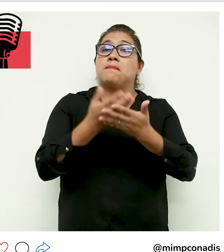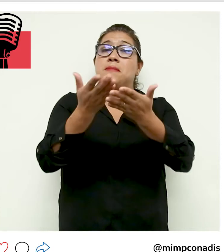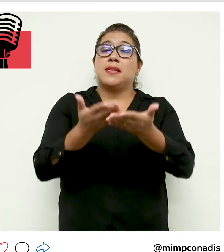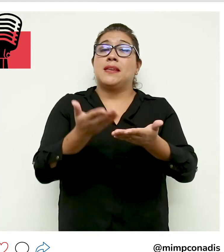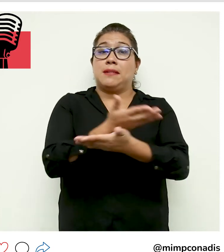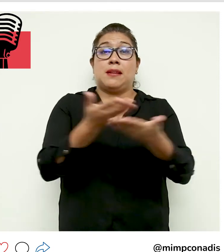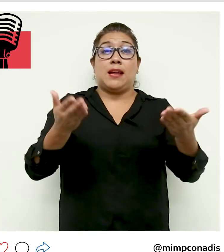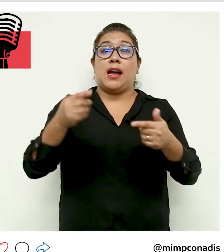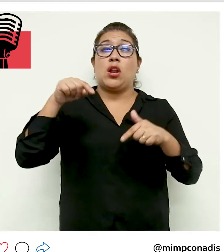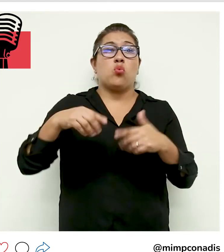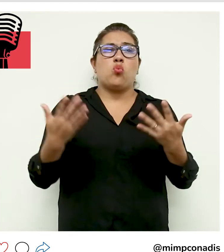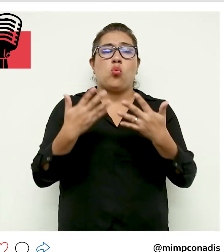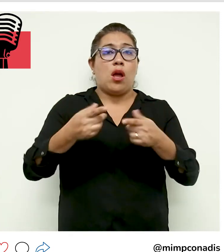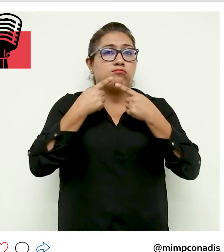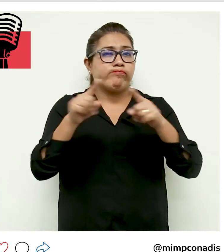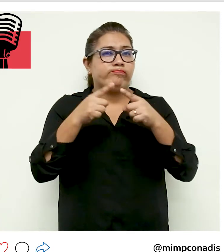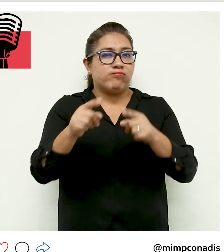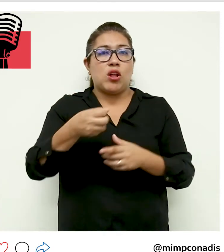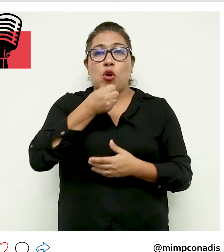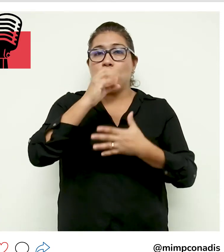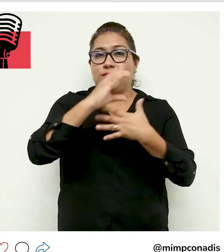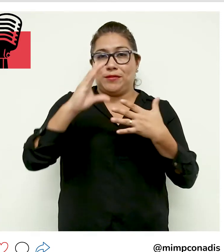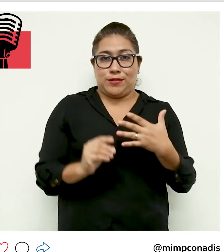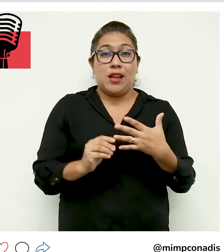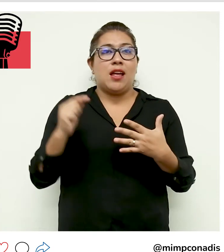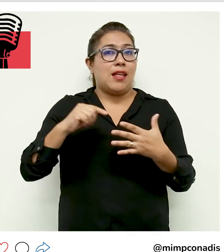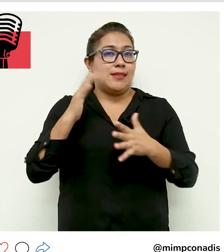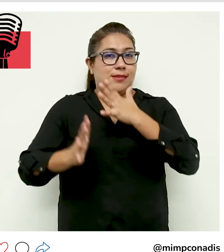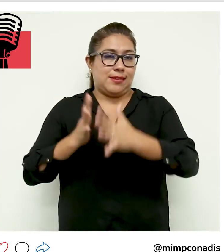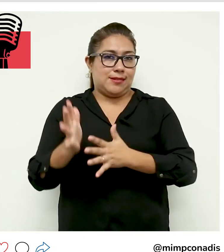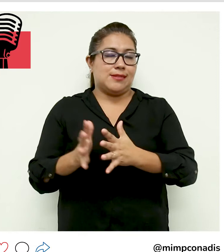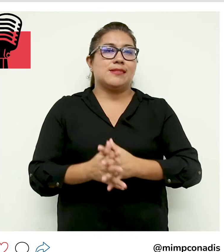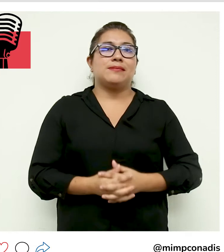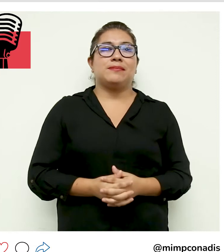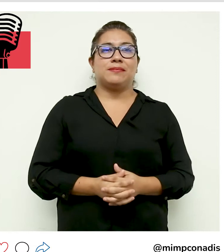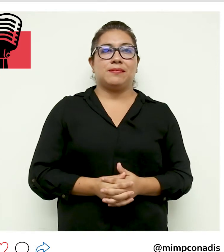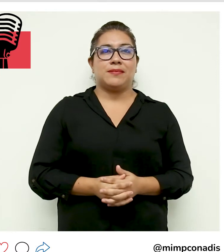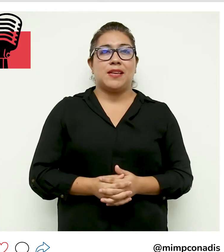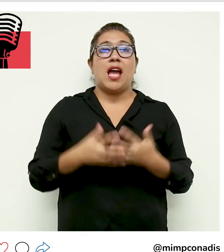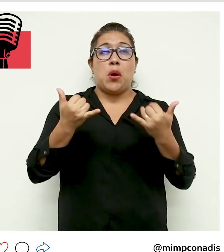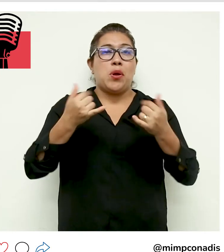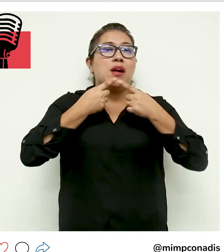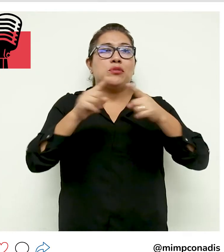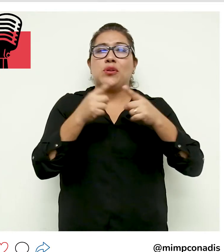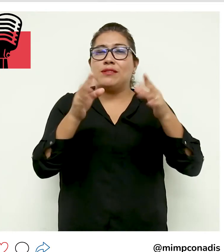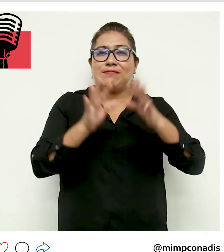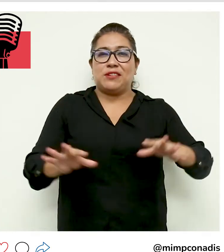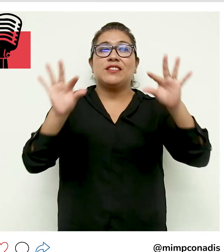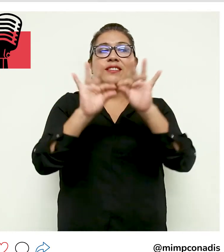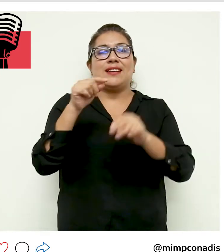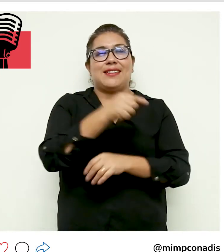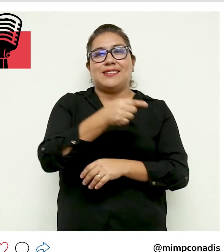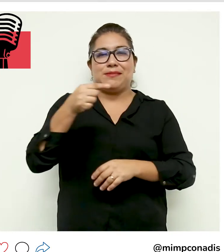Bienvenidas y bienvenidos a una nueva edición de Nótico Nadis, un podcast en señas con las noticias